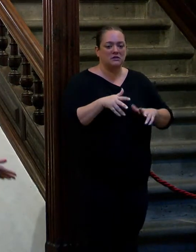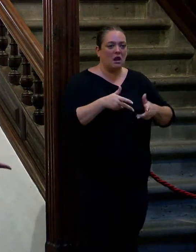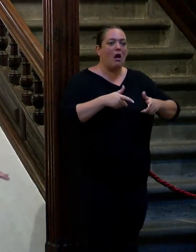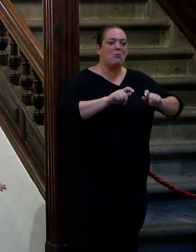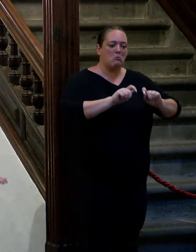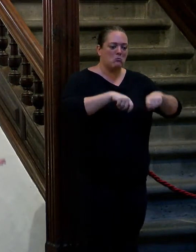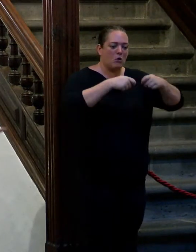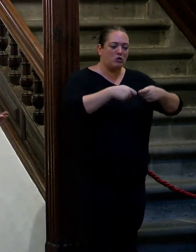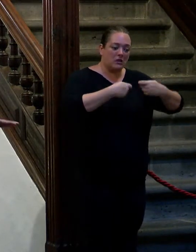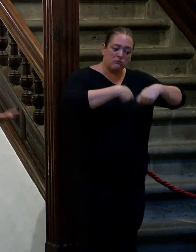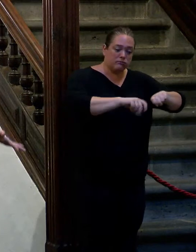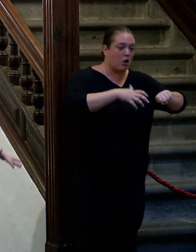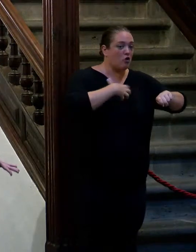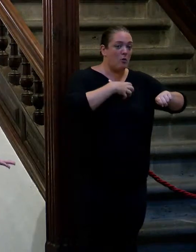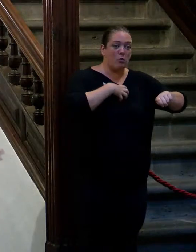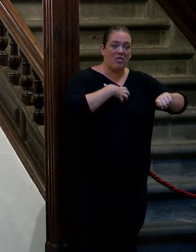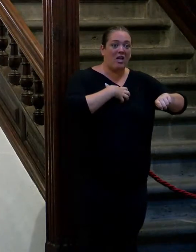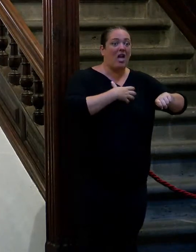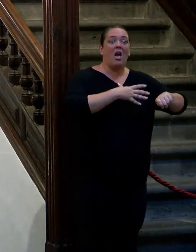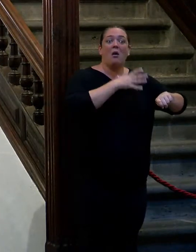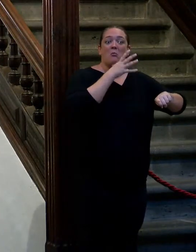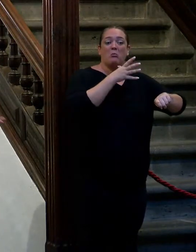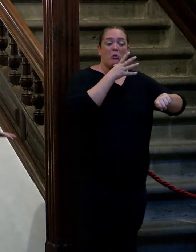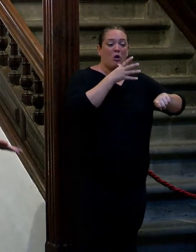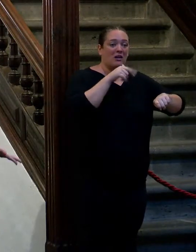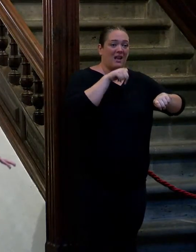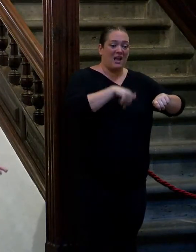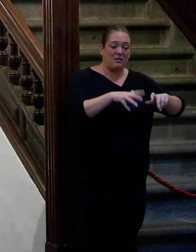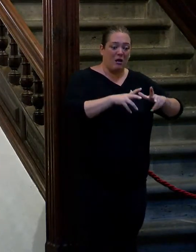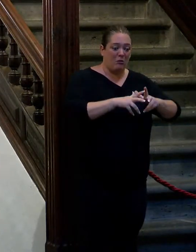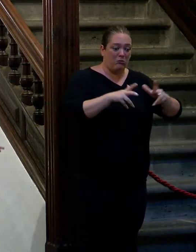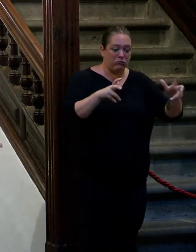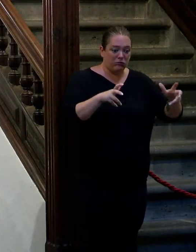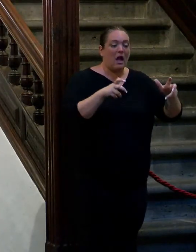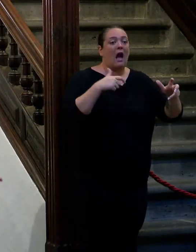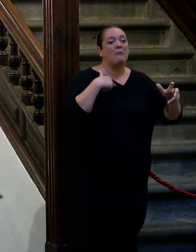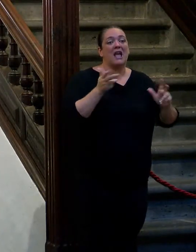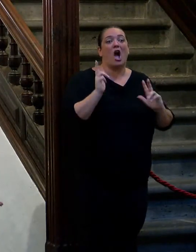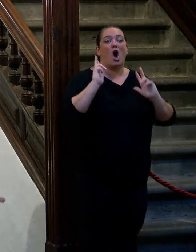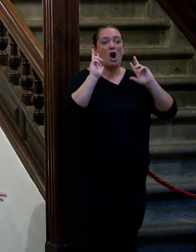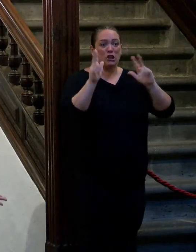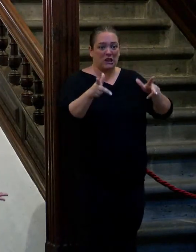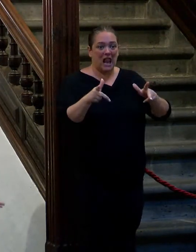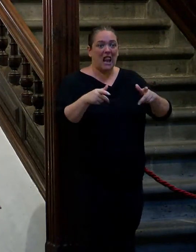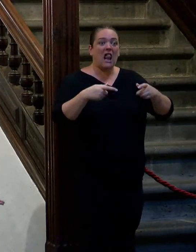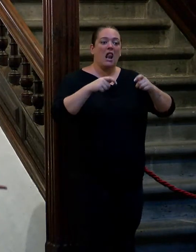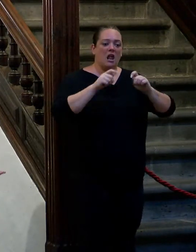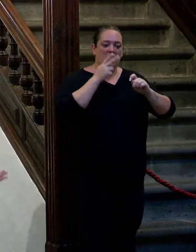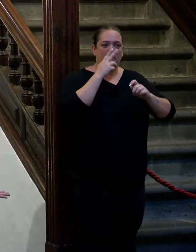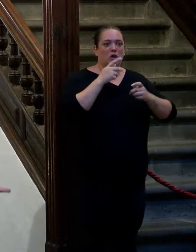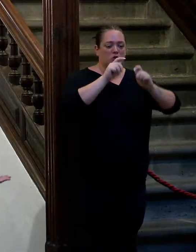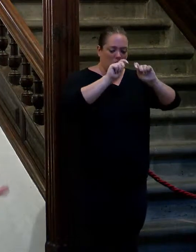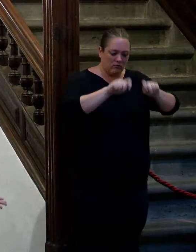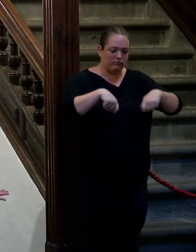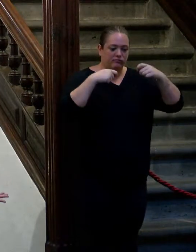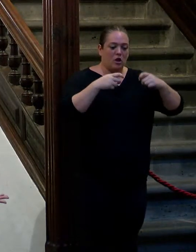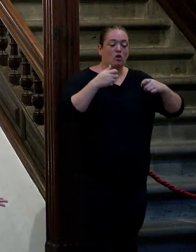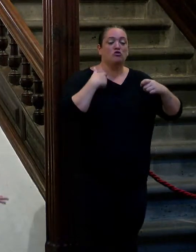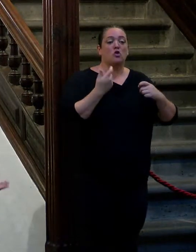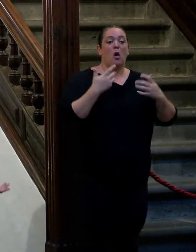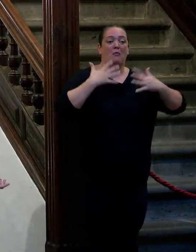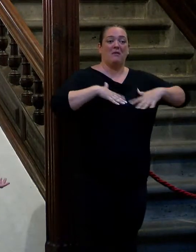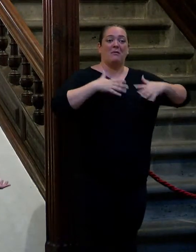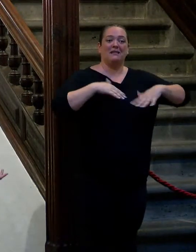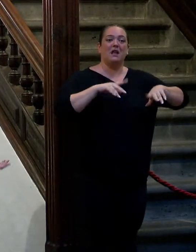botines porque se le hinchan los pies y sale y se los quita un yonki soy yo a mí me los quitó el botones del hotel era menos romántico pero es yo me vestí de tigresa